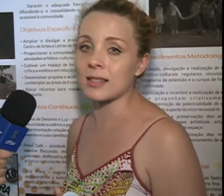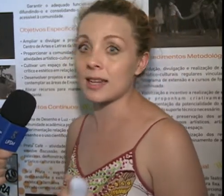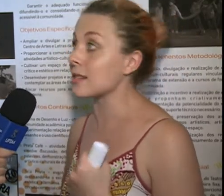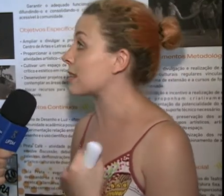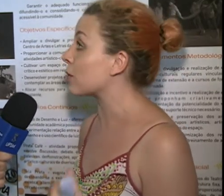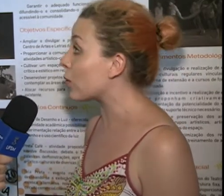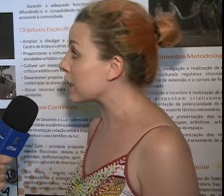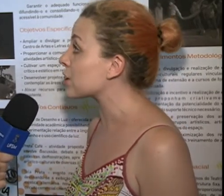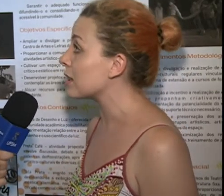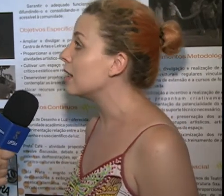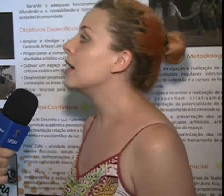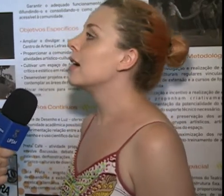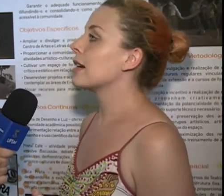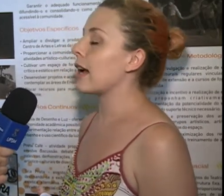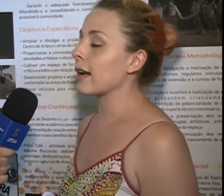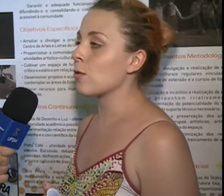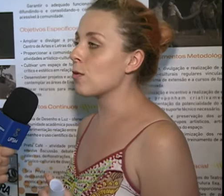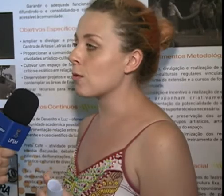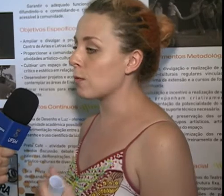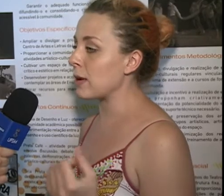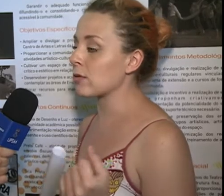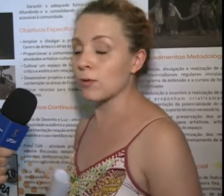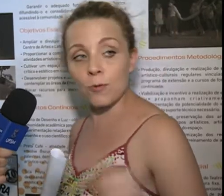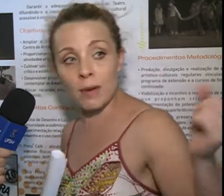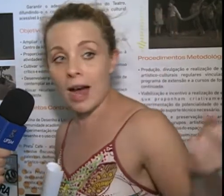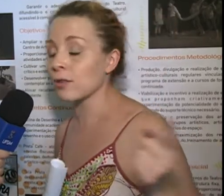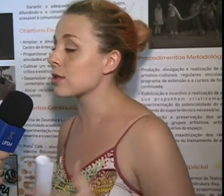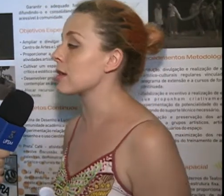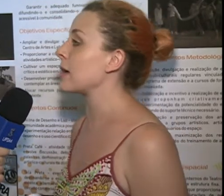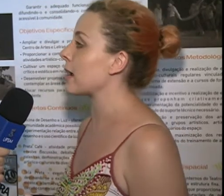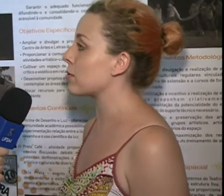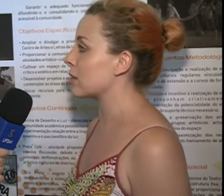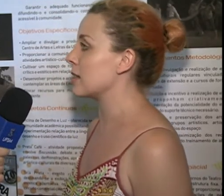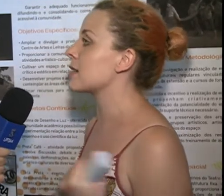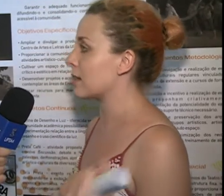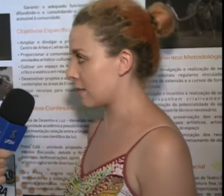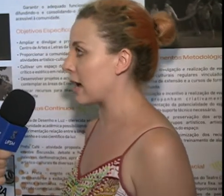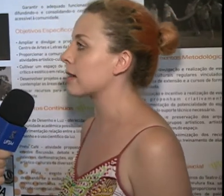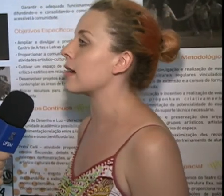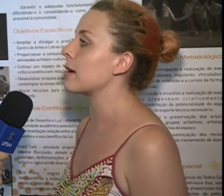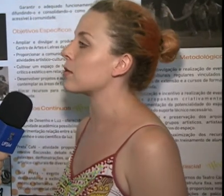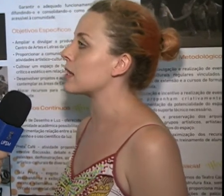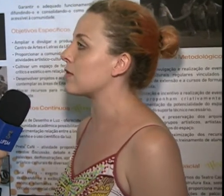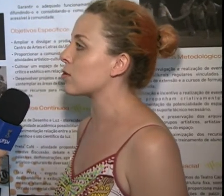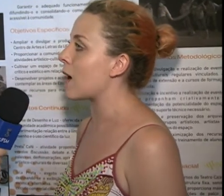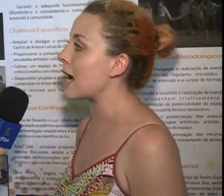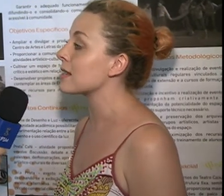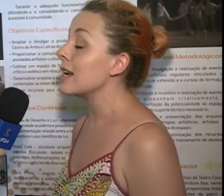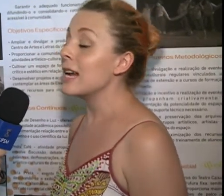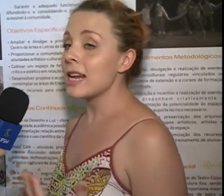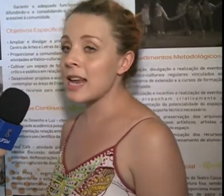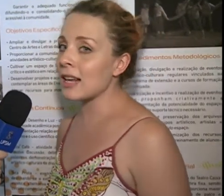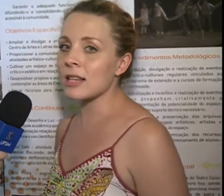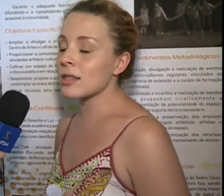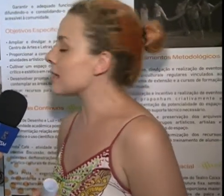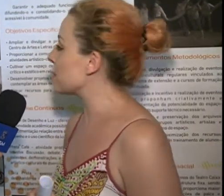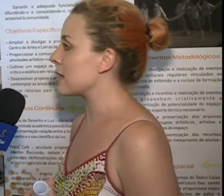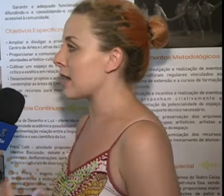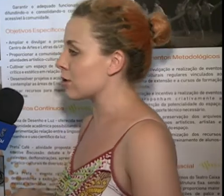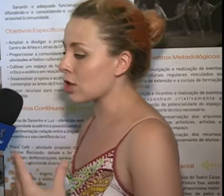terças à noite, com o Marcos, também que é bolsista e também acadêmico das visuais, e ali é simples, é só